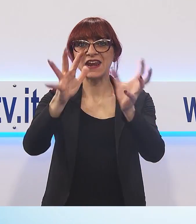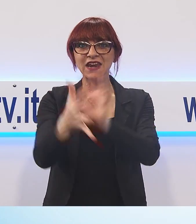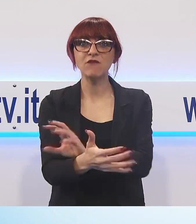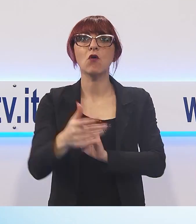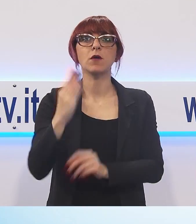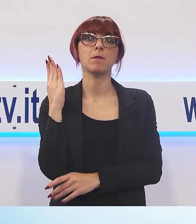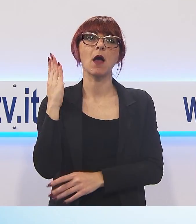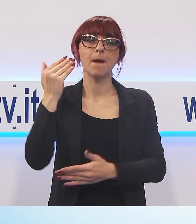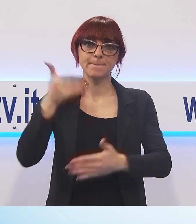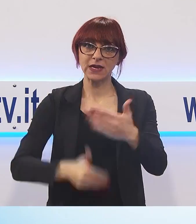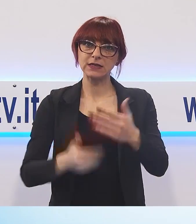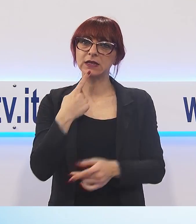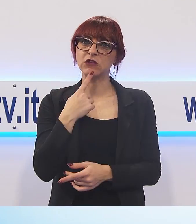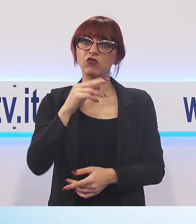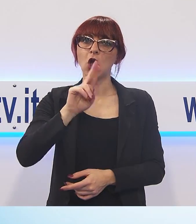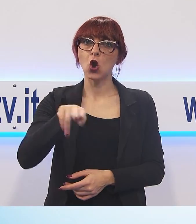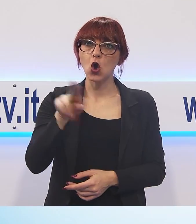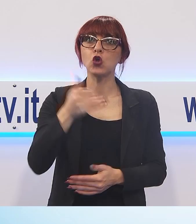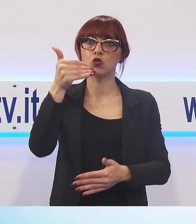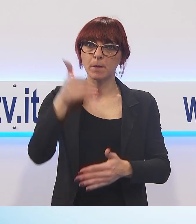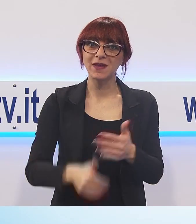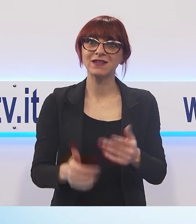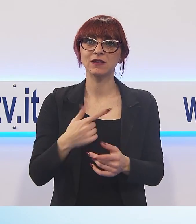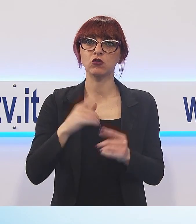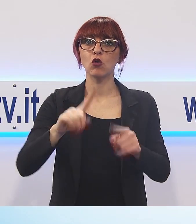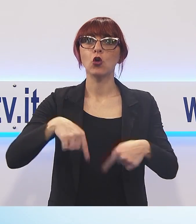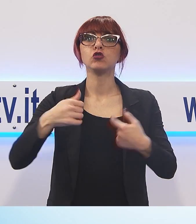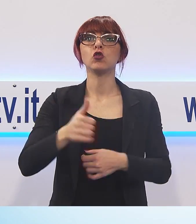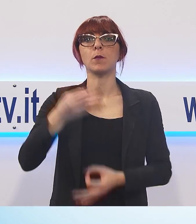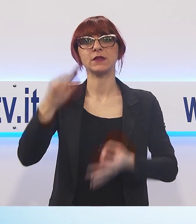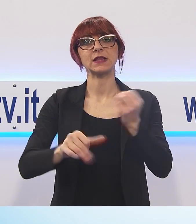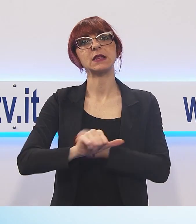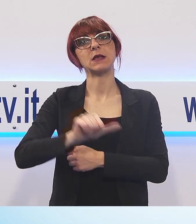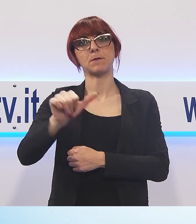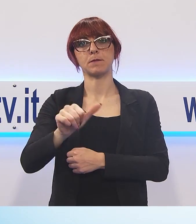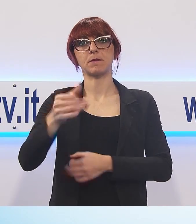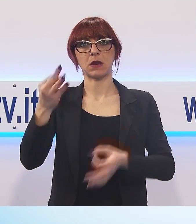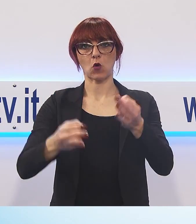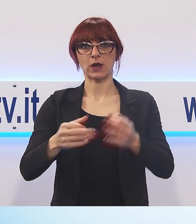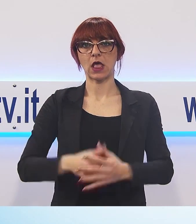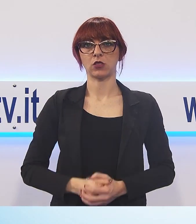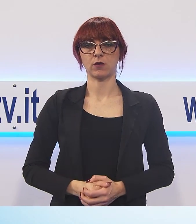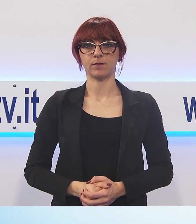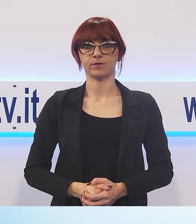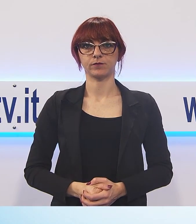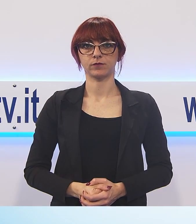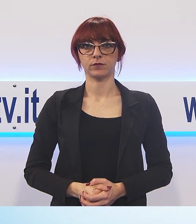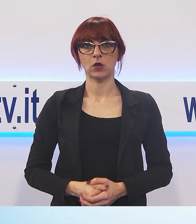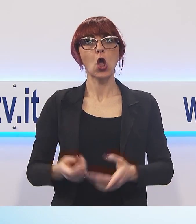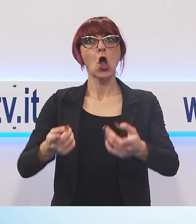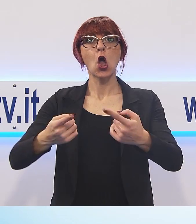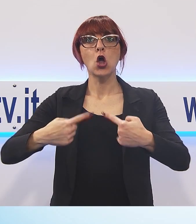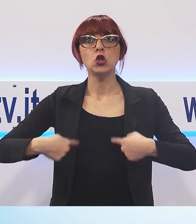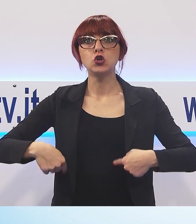sostanzialmente l'abolizione della stessa dopo la sentenza di primo grado. Noi non siamo associazioni di categoria che